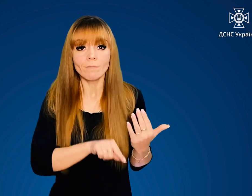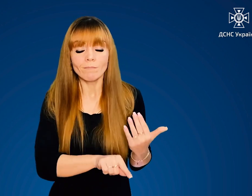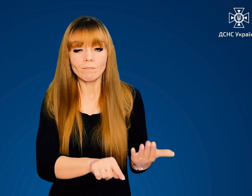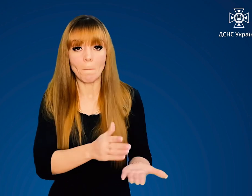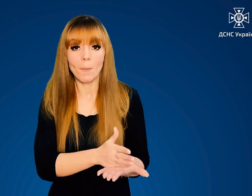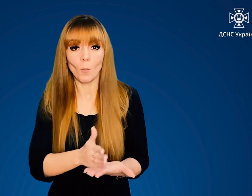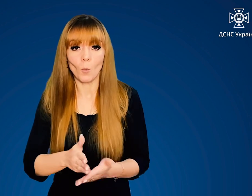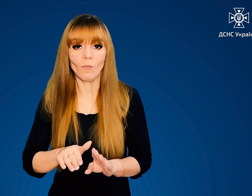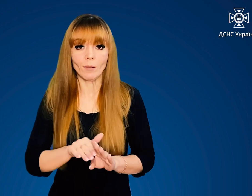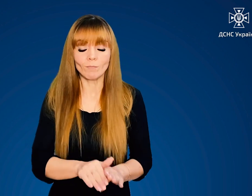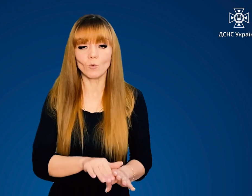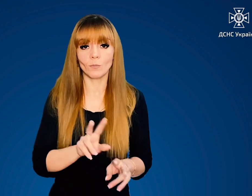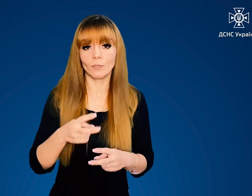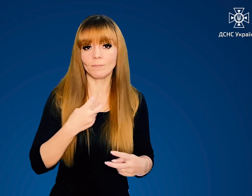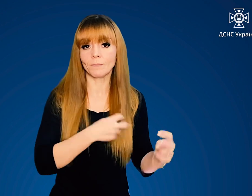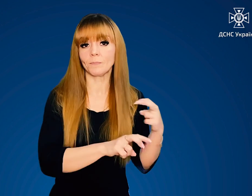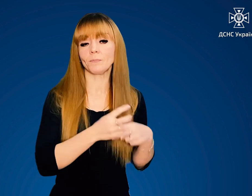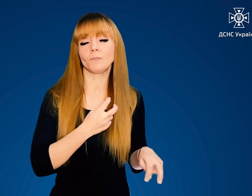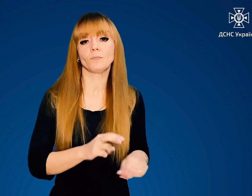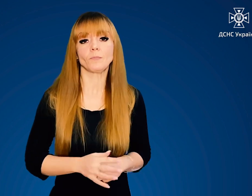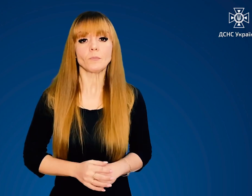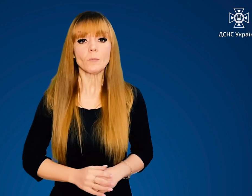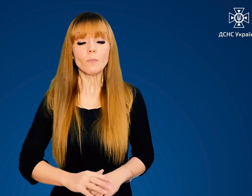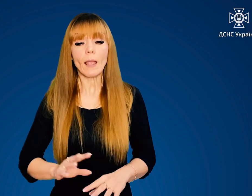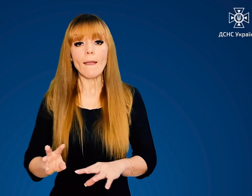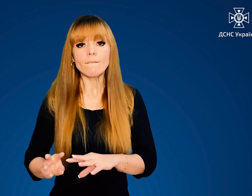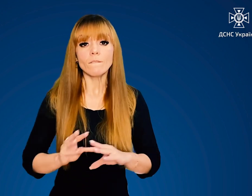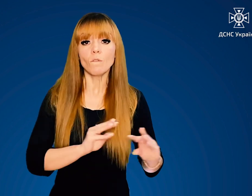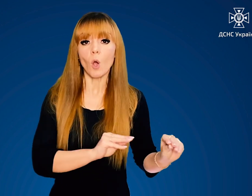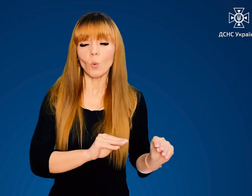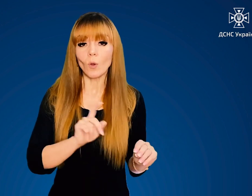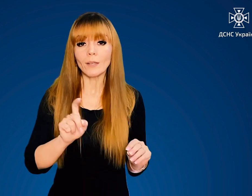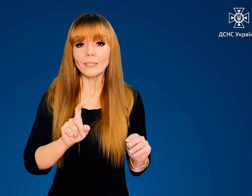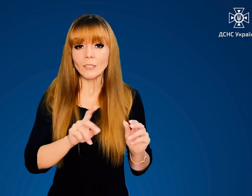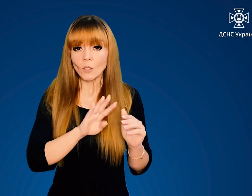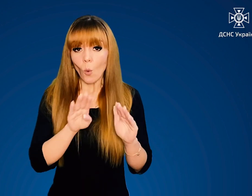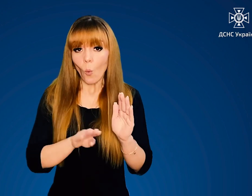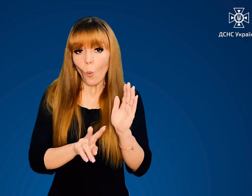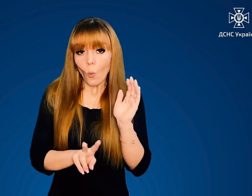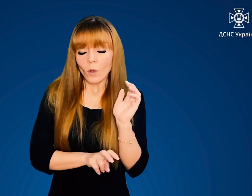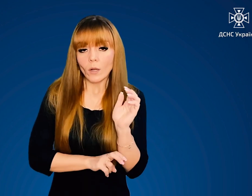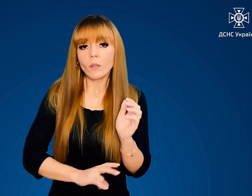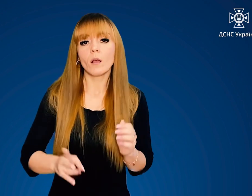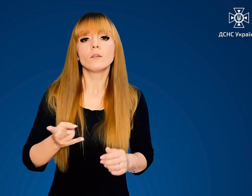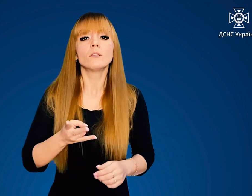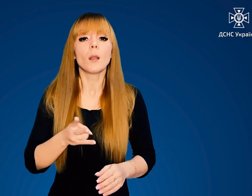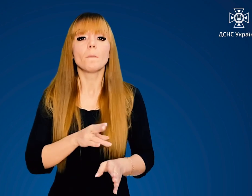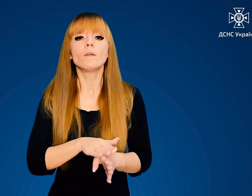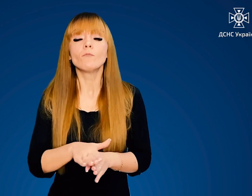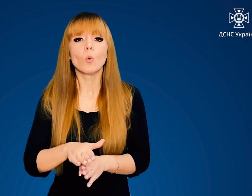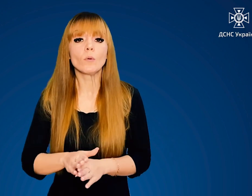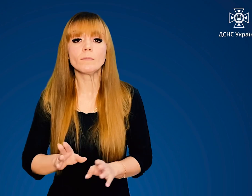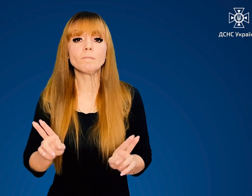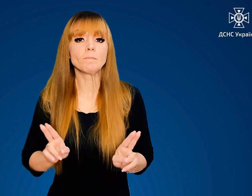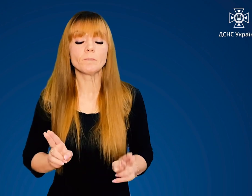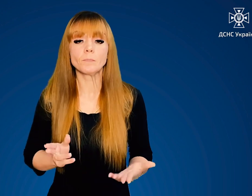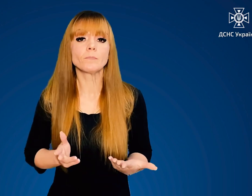людей, які там перебувають. Евакуацію з укриття потрібно виконувати в такій